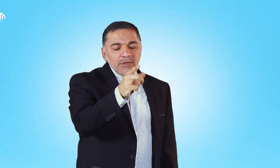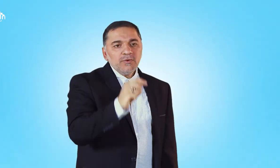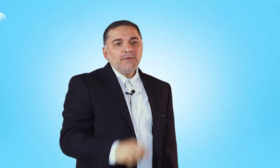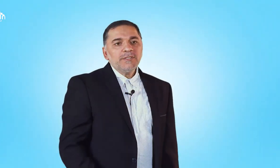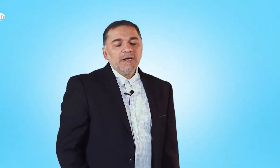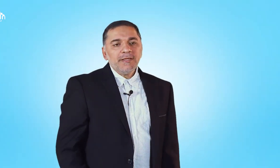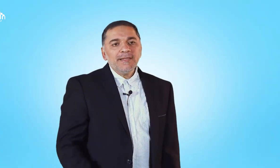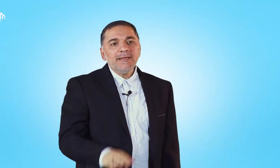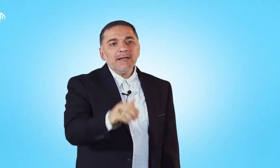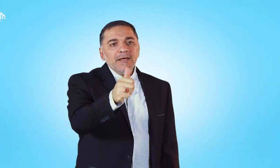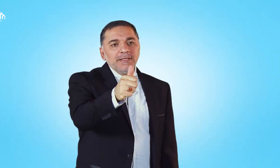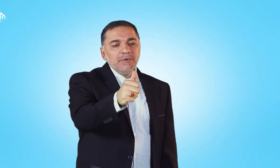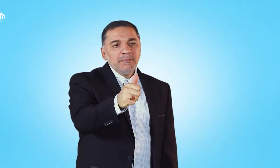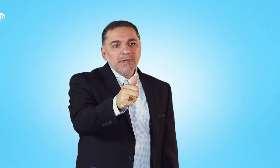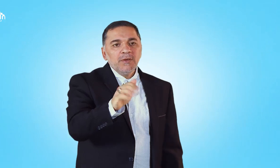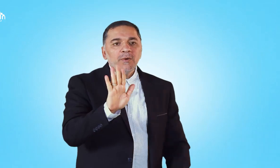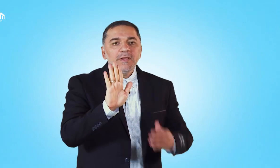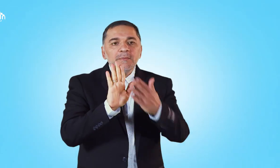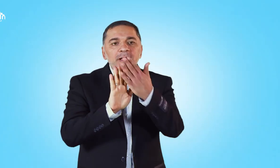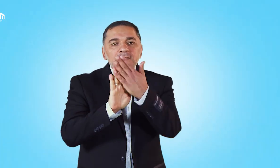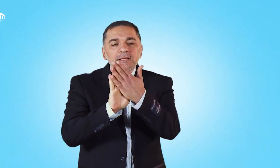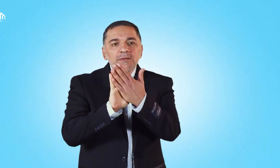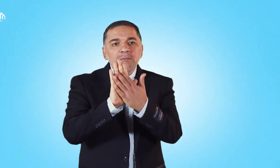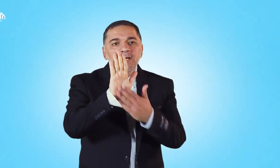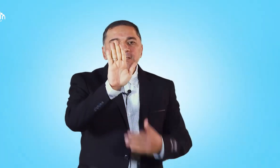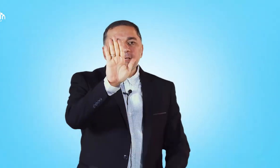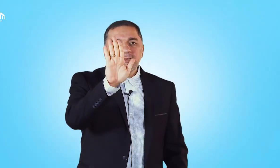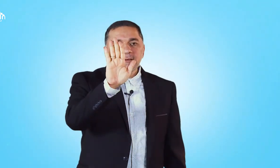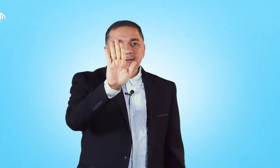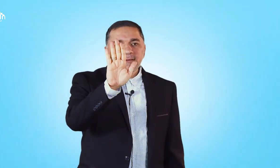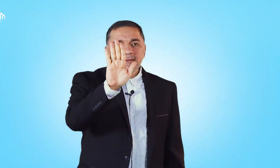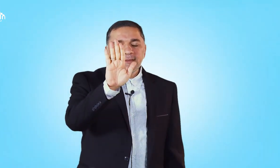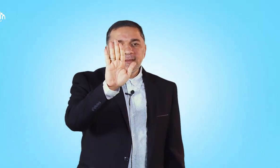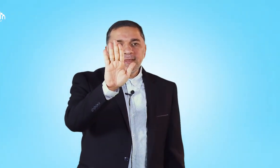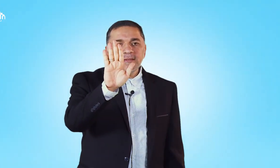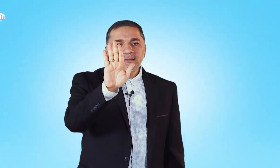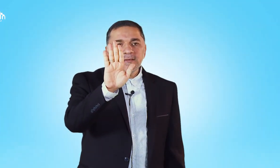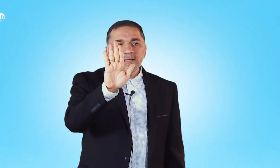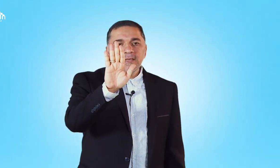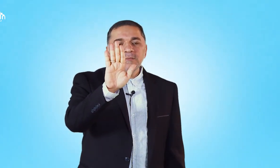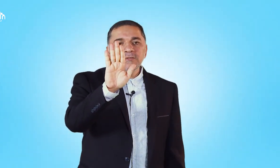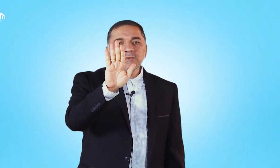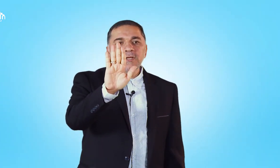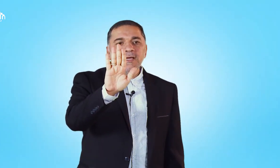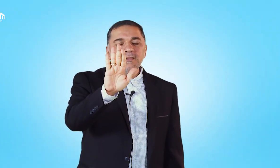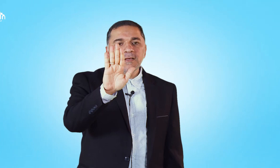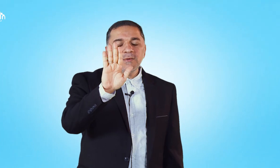الحروف الإشارية لدينا قاعدة مهمة وأن باطن اليد هي المسؤولة عن أو